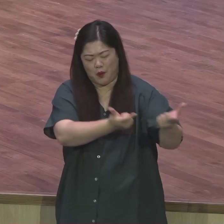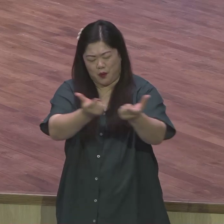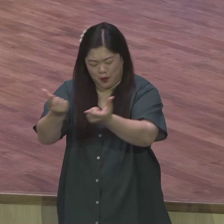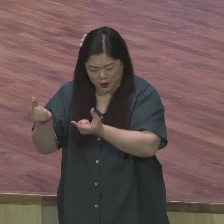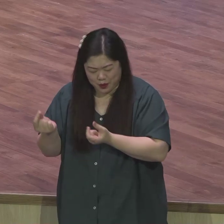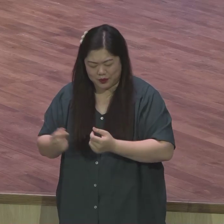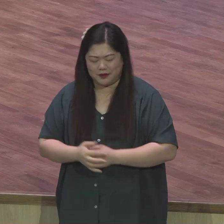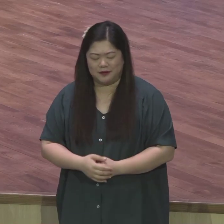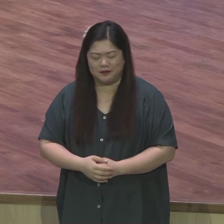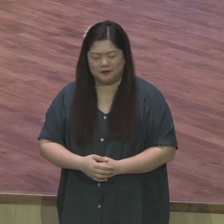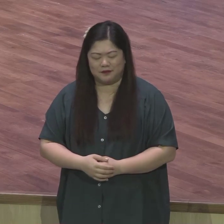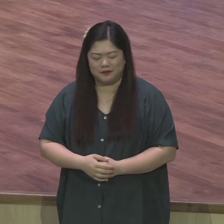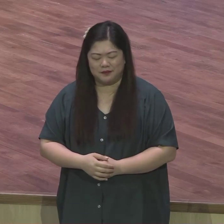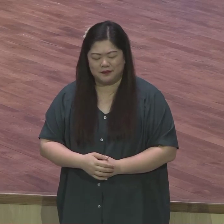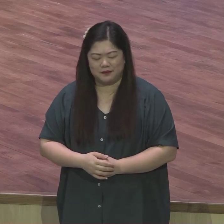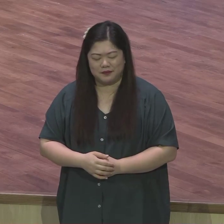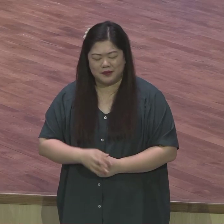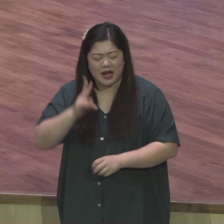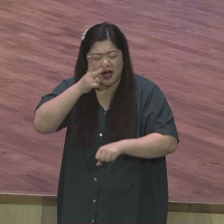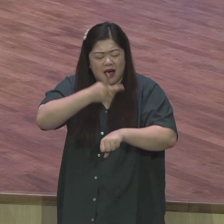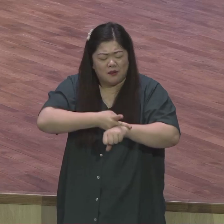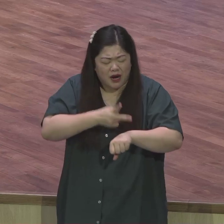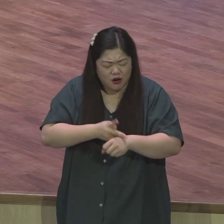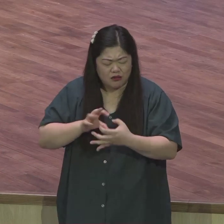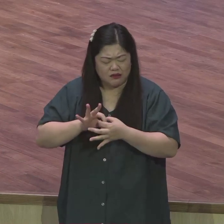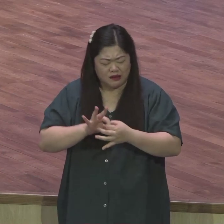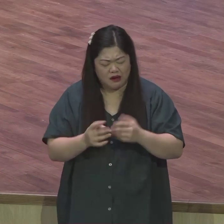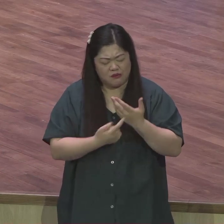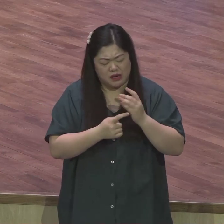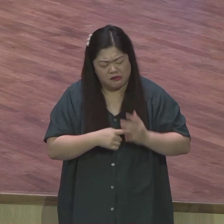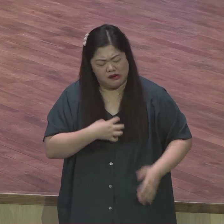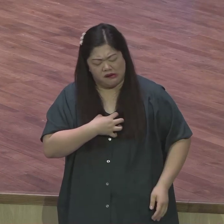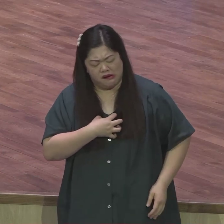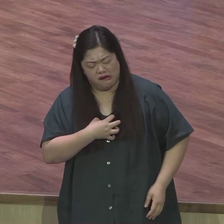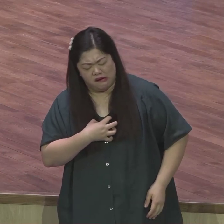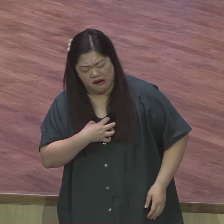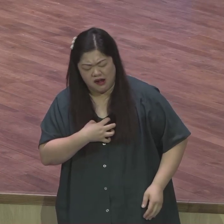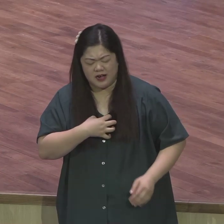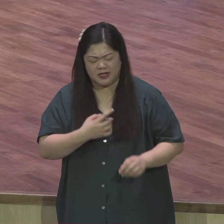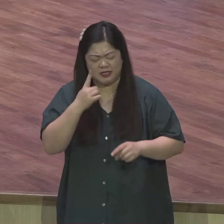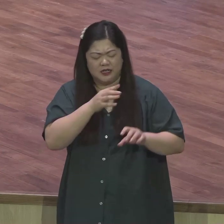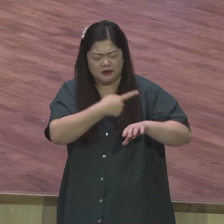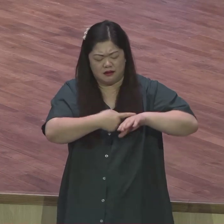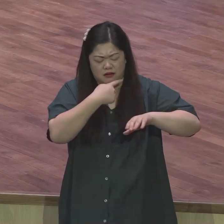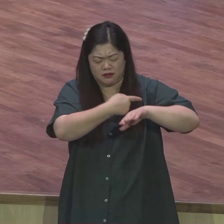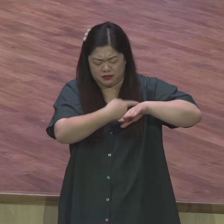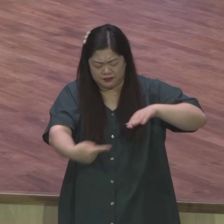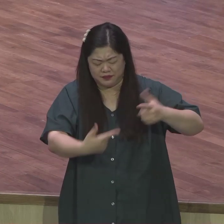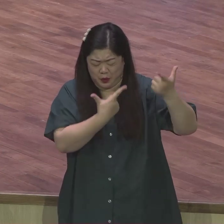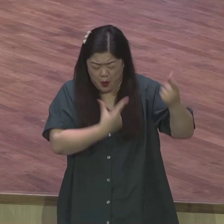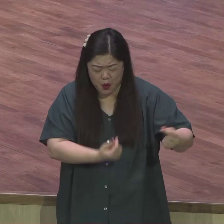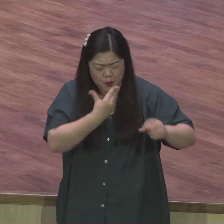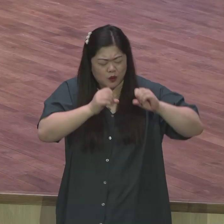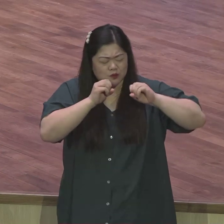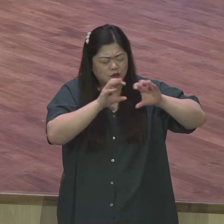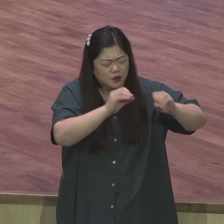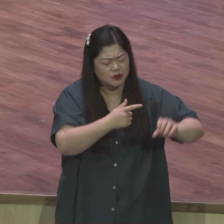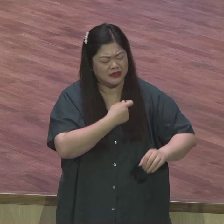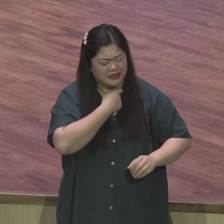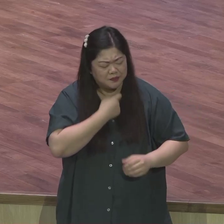정말 큰 관심 그치지 않는 고통으로 자기 동교 구원을 위해서 이렇게 가슴 아파 하나님 앞에